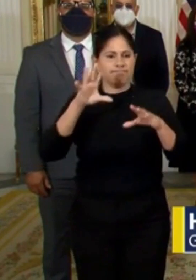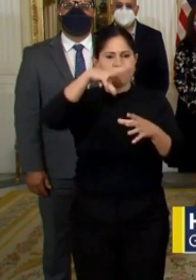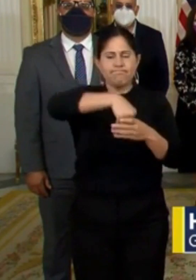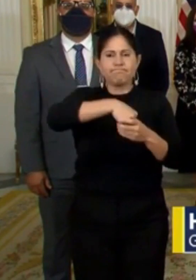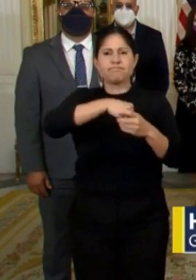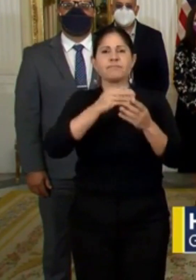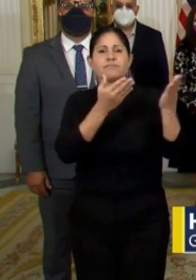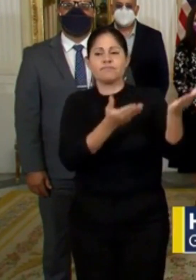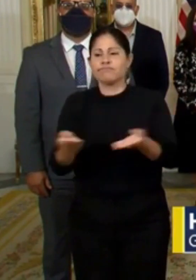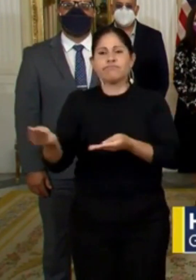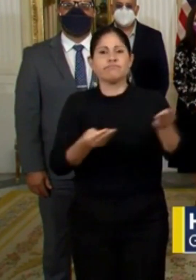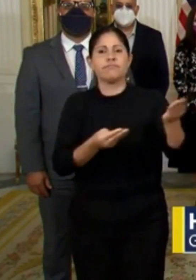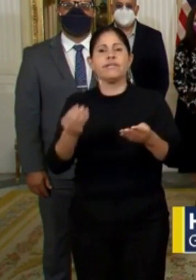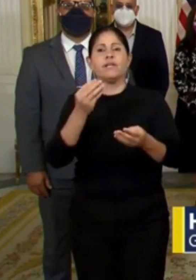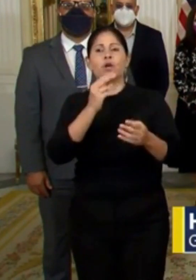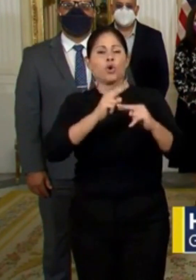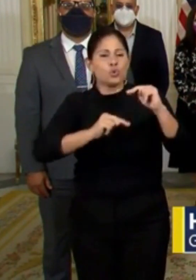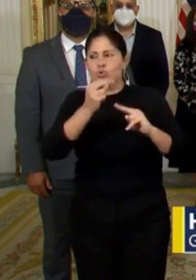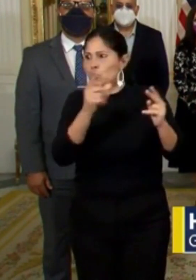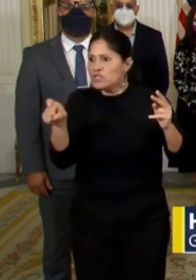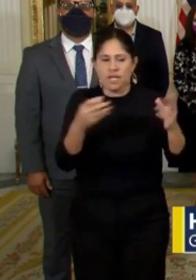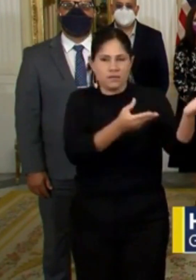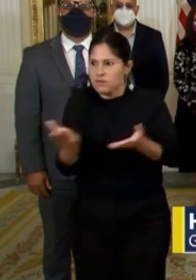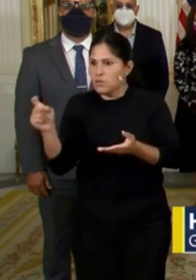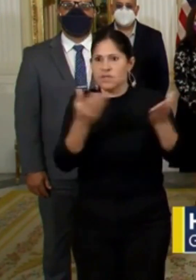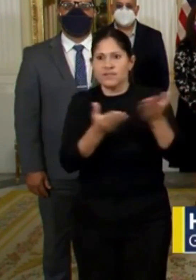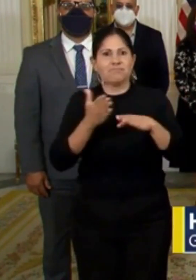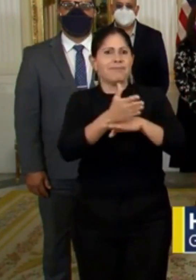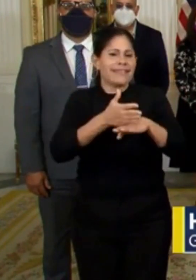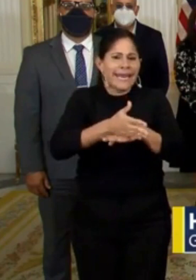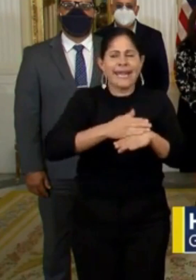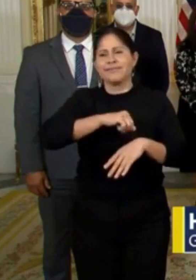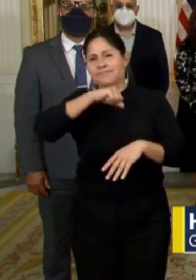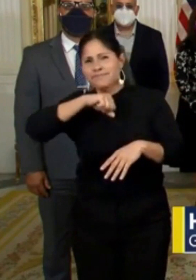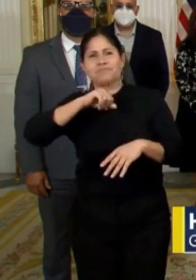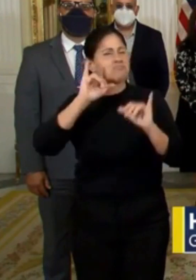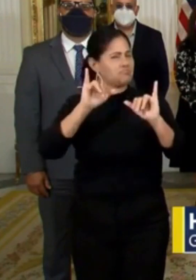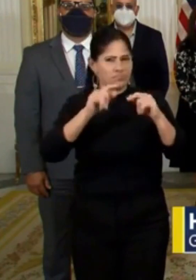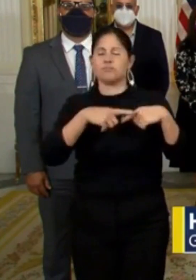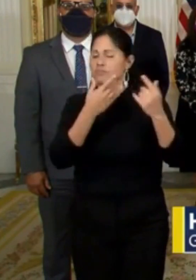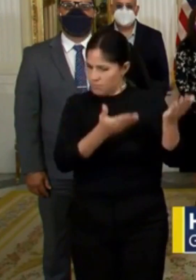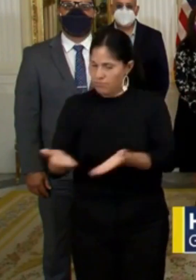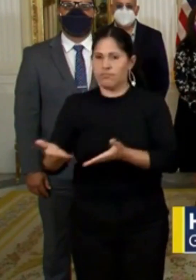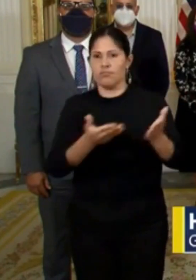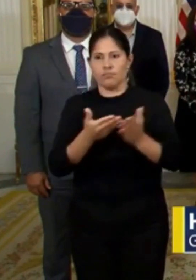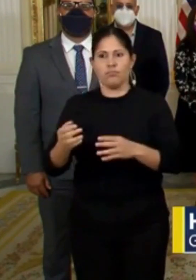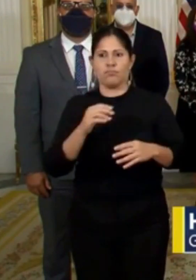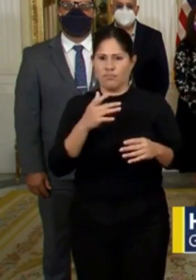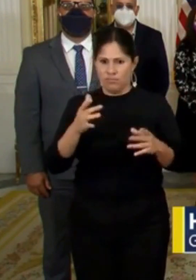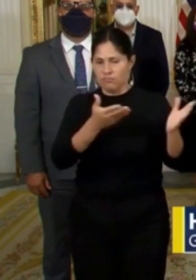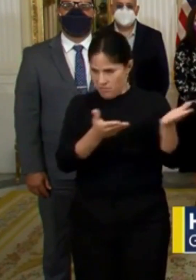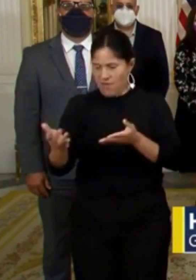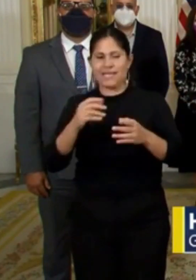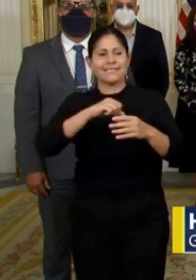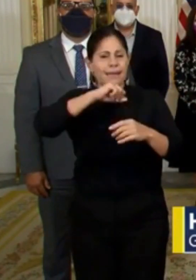suministros para la construcción, como las ferreterías, las cementeras, las canteras, las hormigoneras, entre